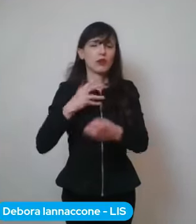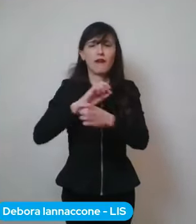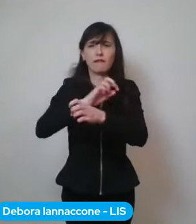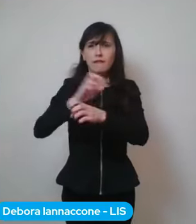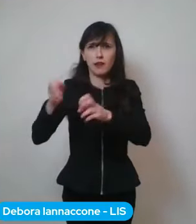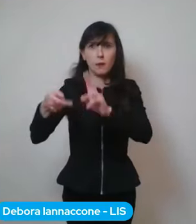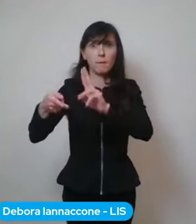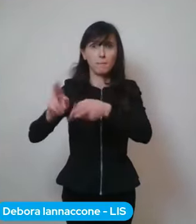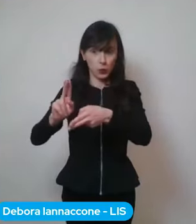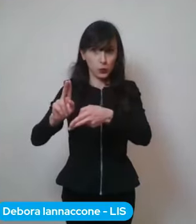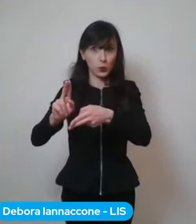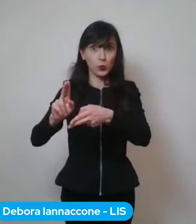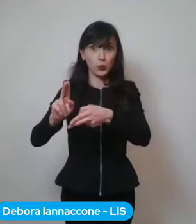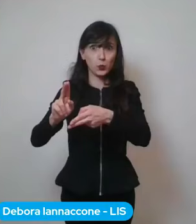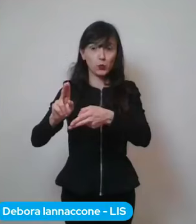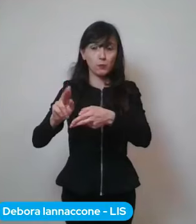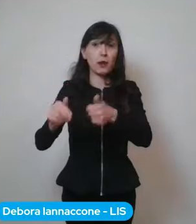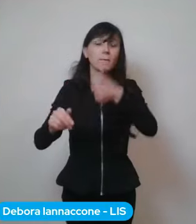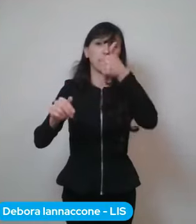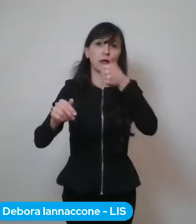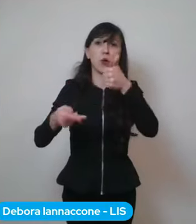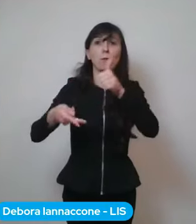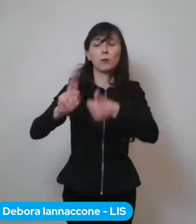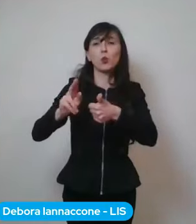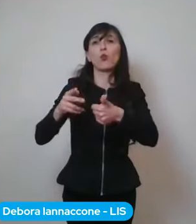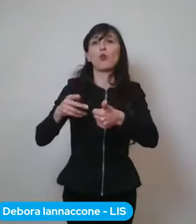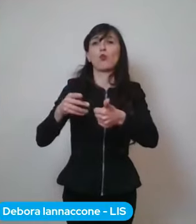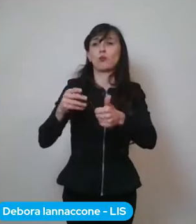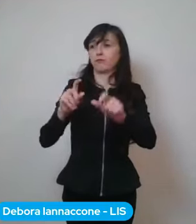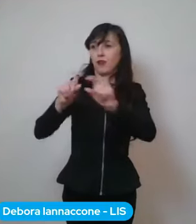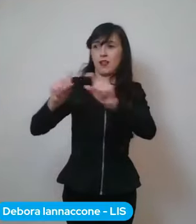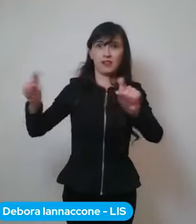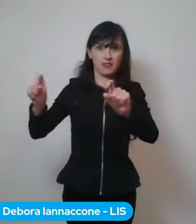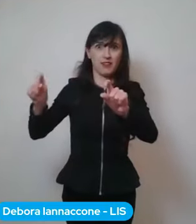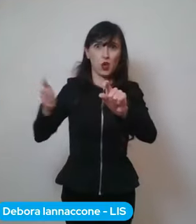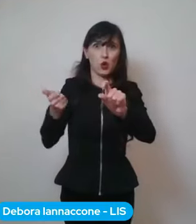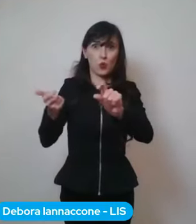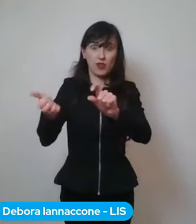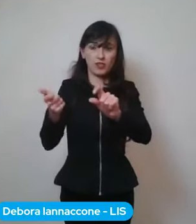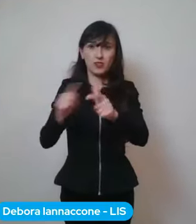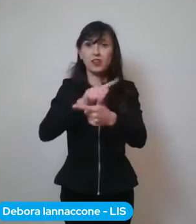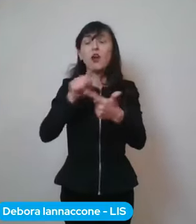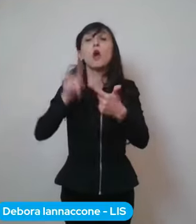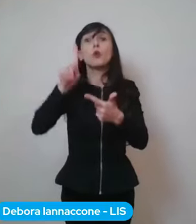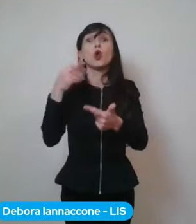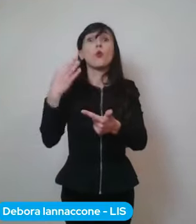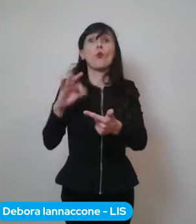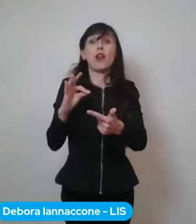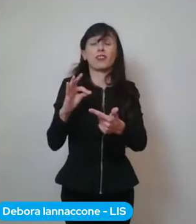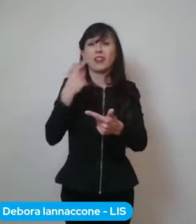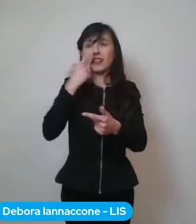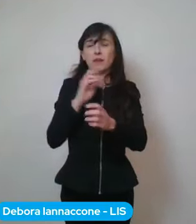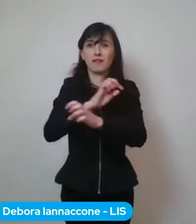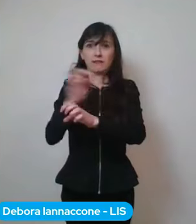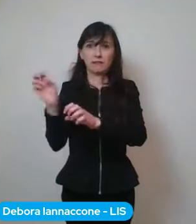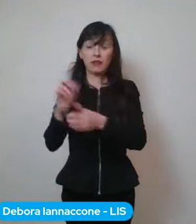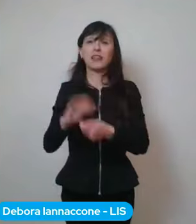sia dal punto di vista qualitativo e eh se pensate a marzo dello scorso anno in cui